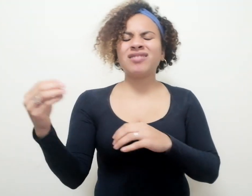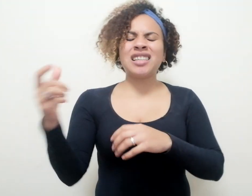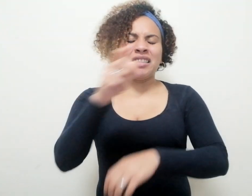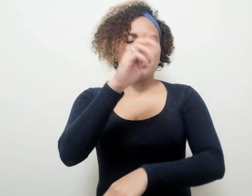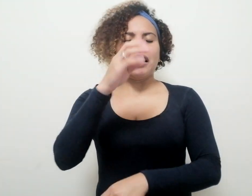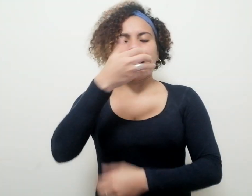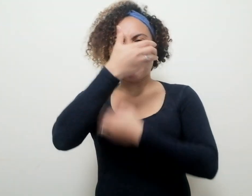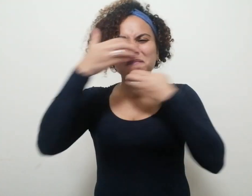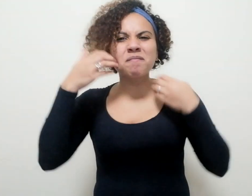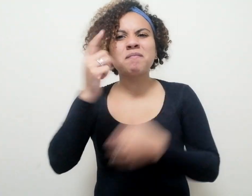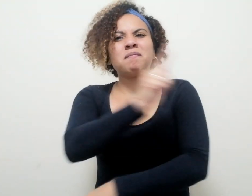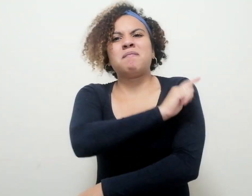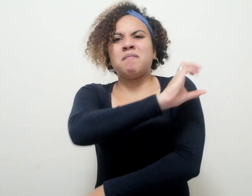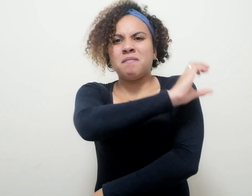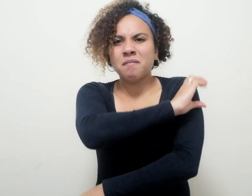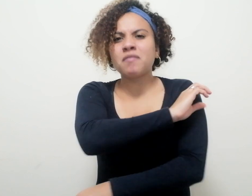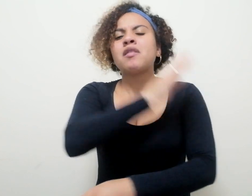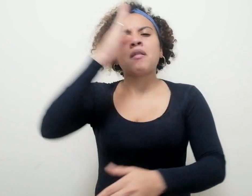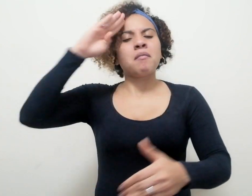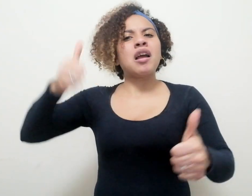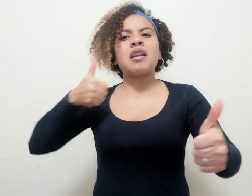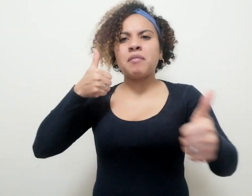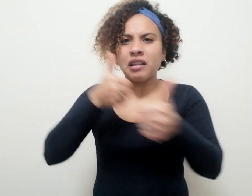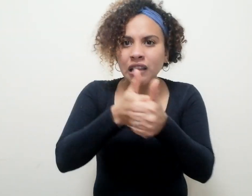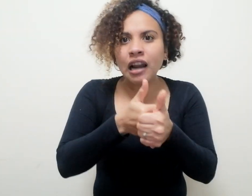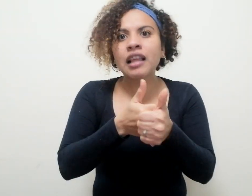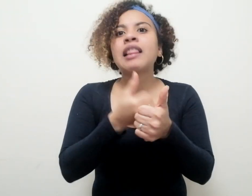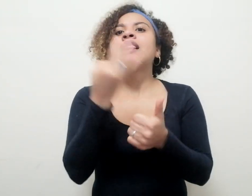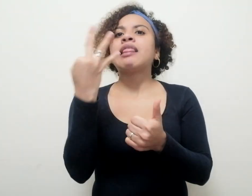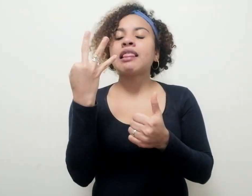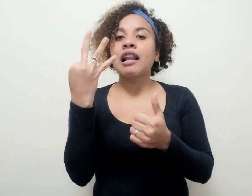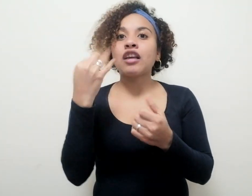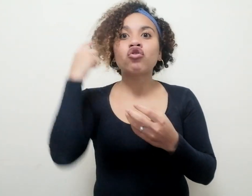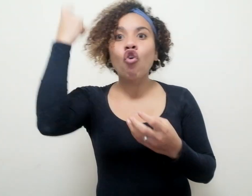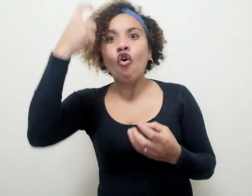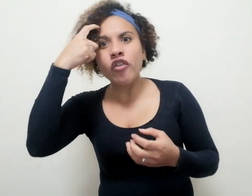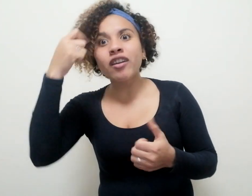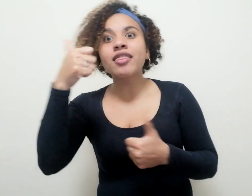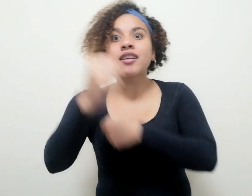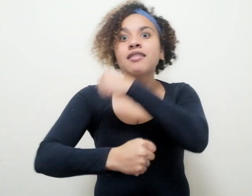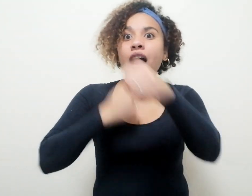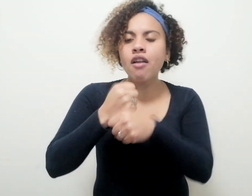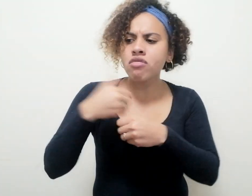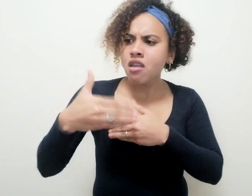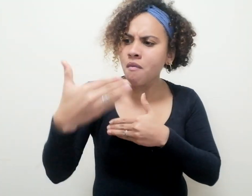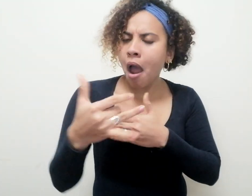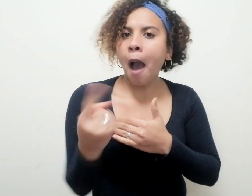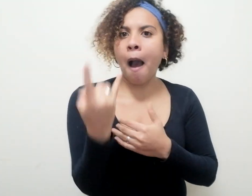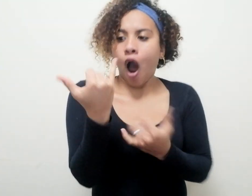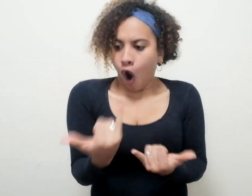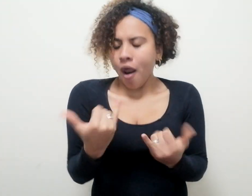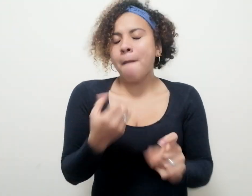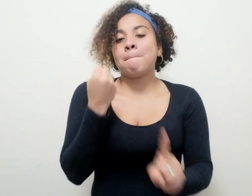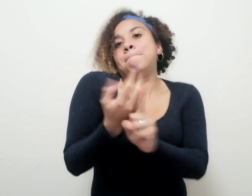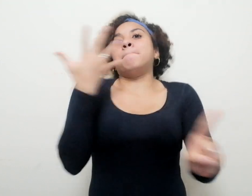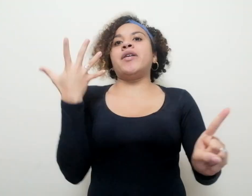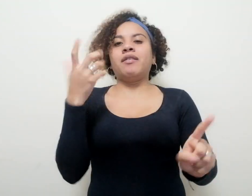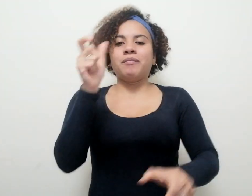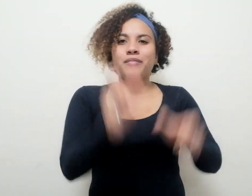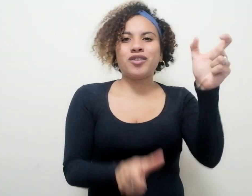responsabilidades políticas de tres gobiernos, diez años después apenas ha impactado a la población de la ciudad.